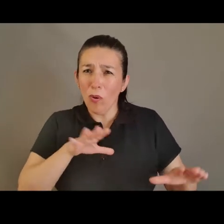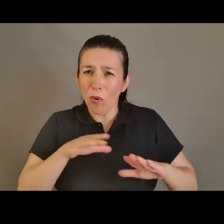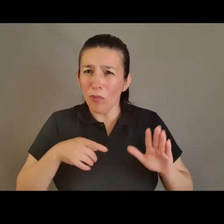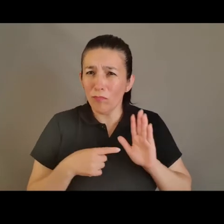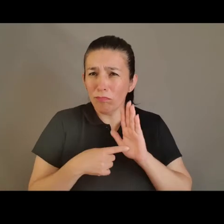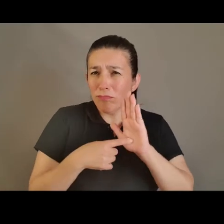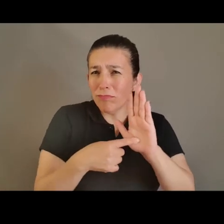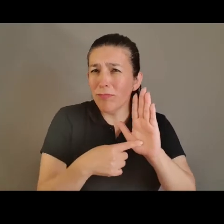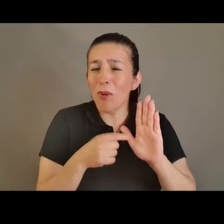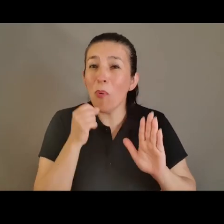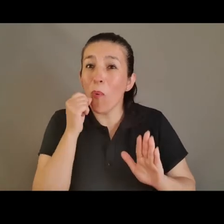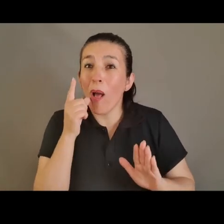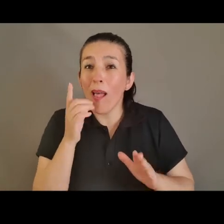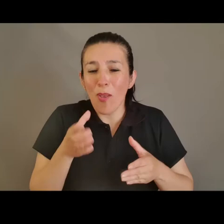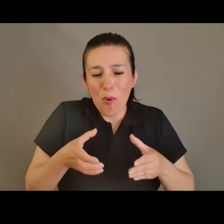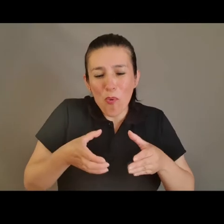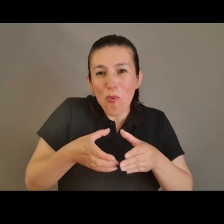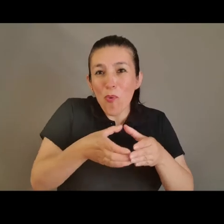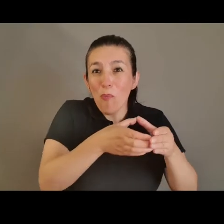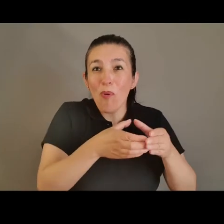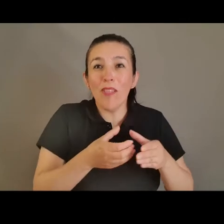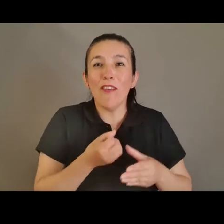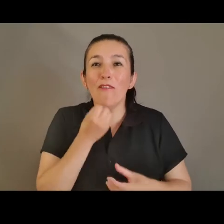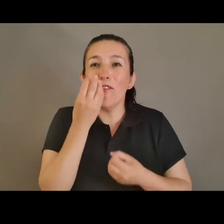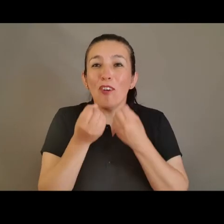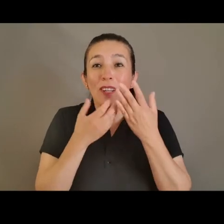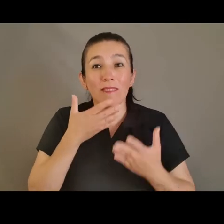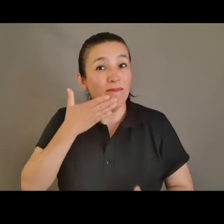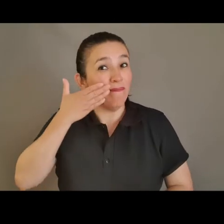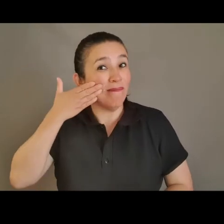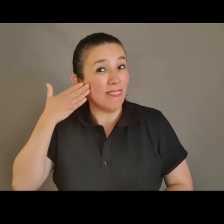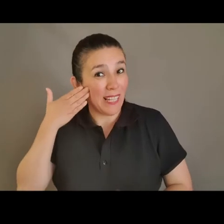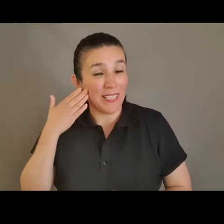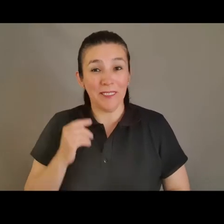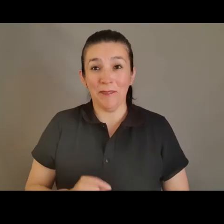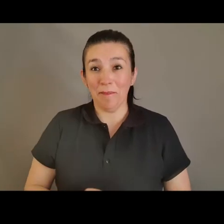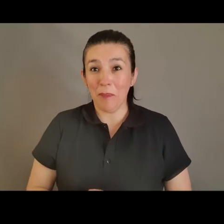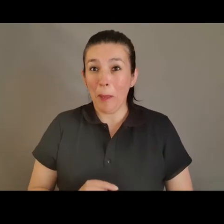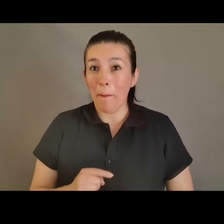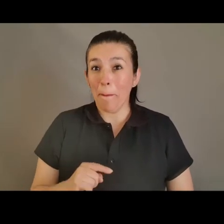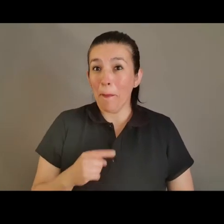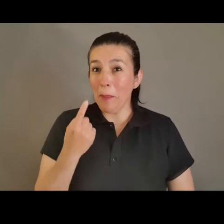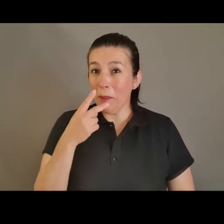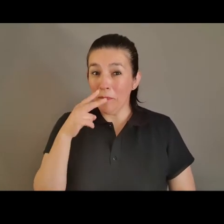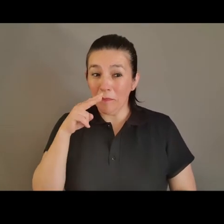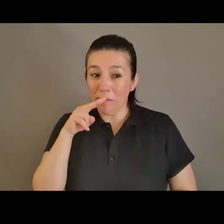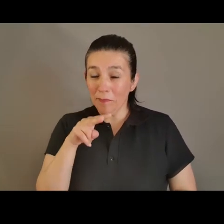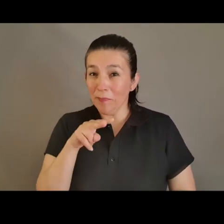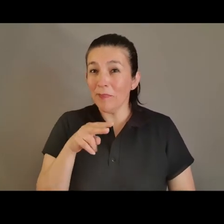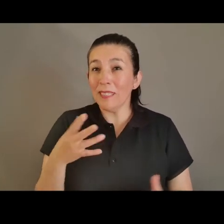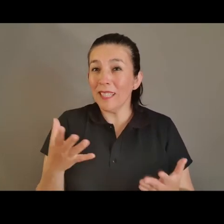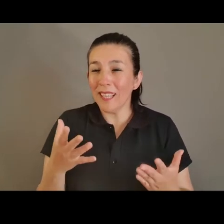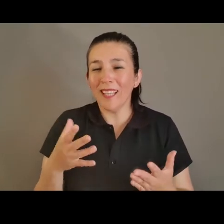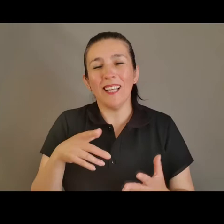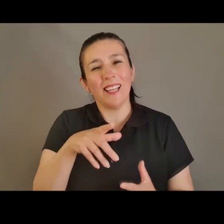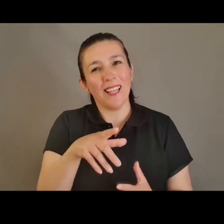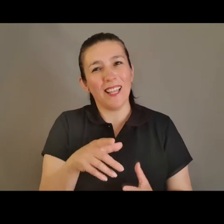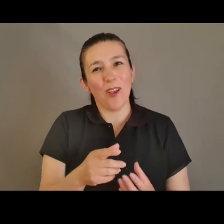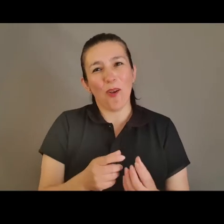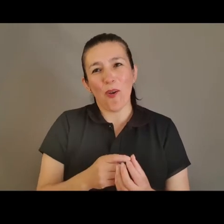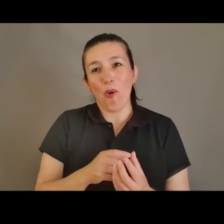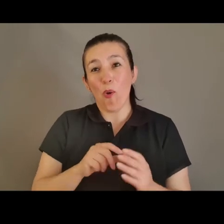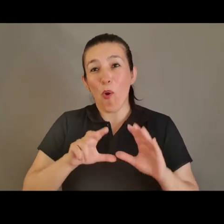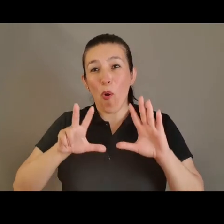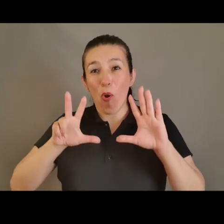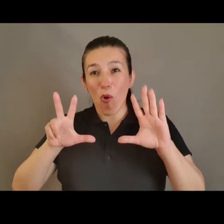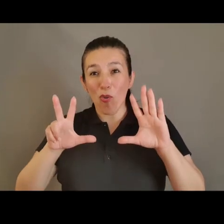destacado en el lienzo es un conjunto de flores blancas. En primer plano, utilizando gran parte del lienzo, se